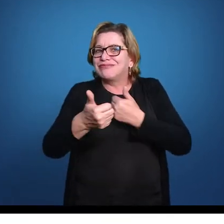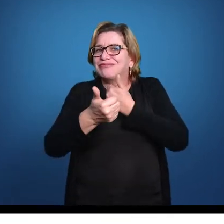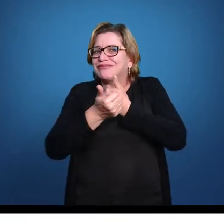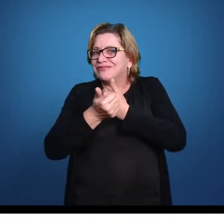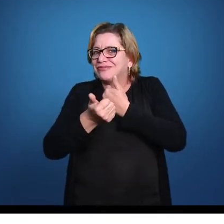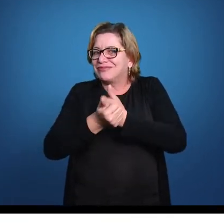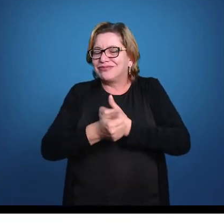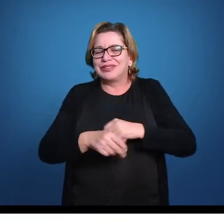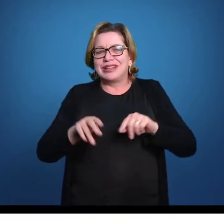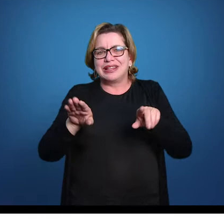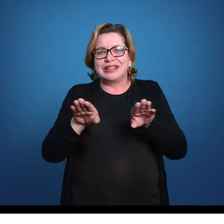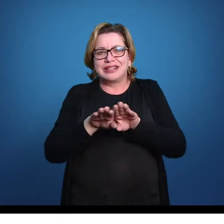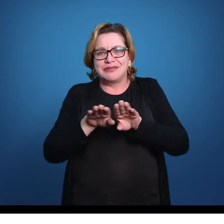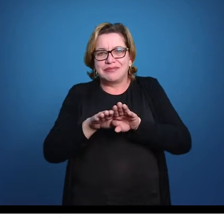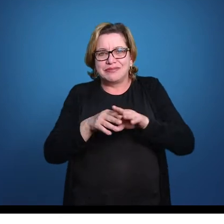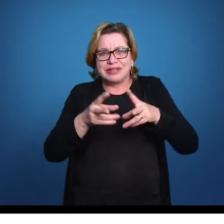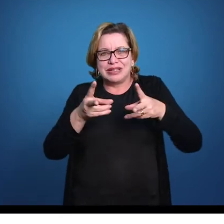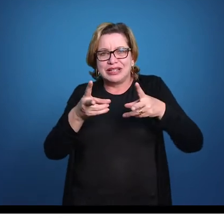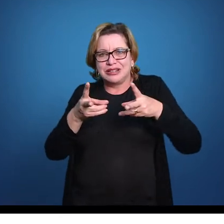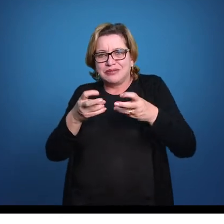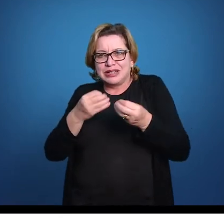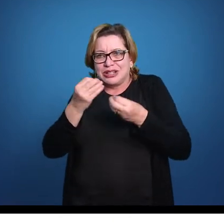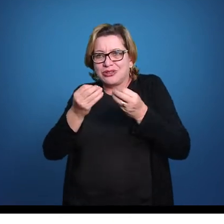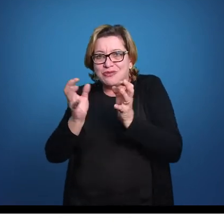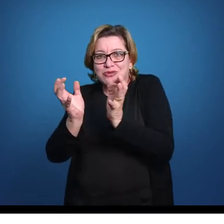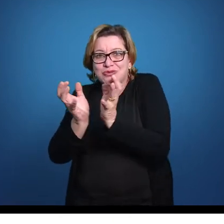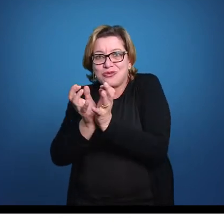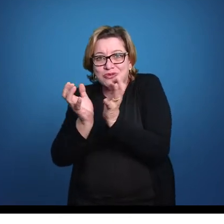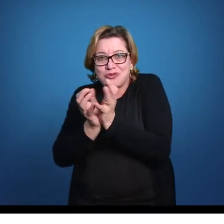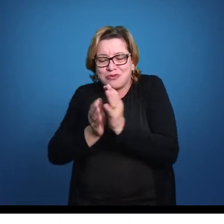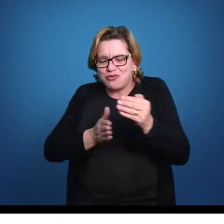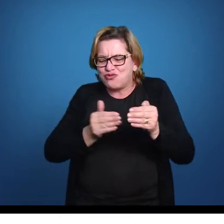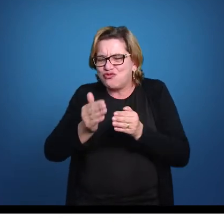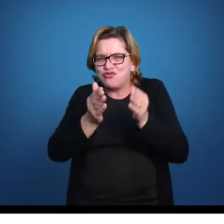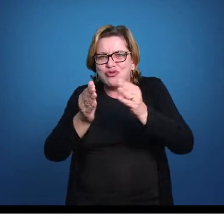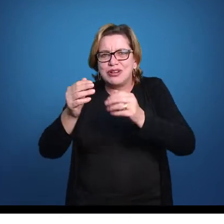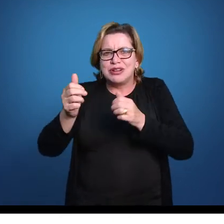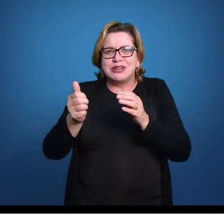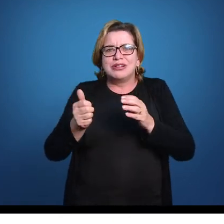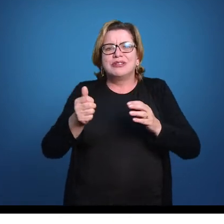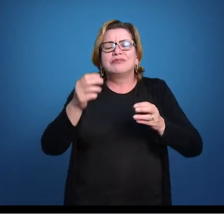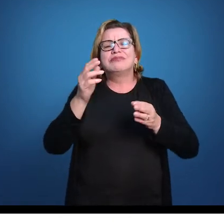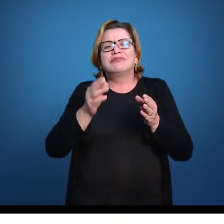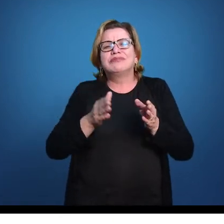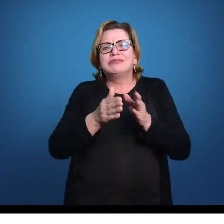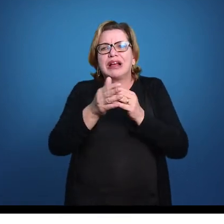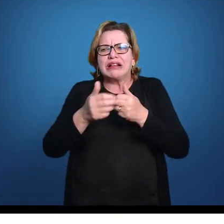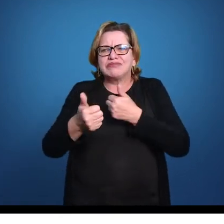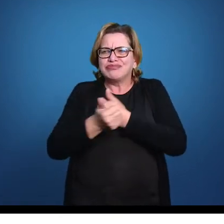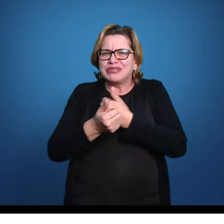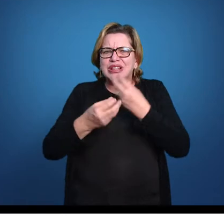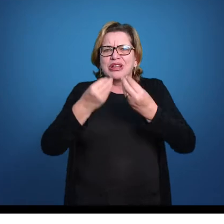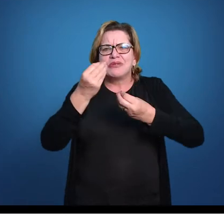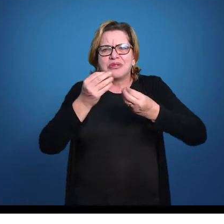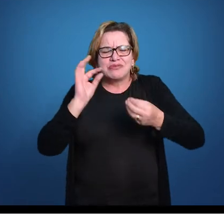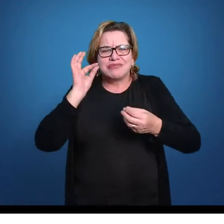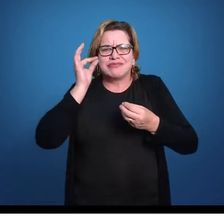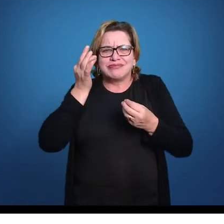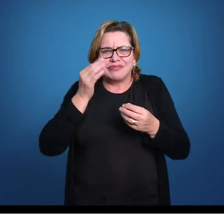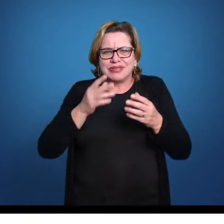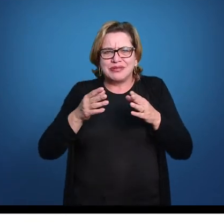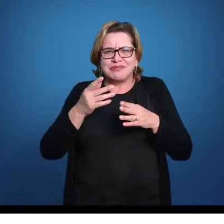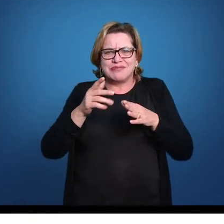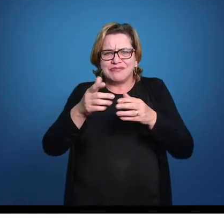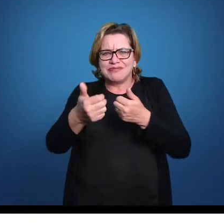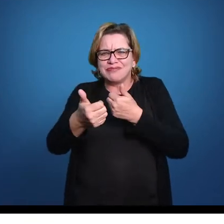Ele consegue perceber coordenação dos cardumes. Então os vários peixes, um do lado do outro, conseguem perceber muito rapidamente o